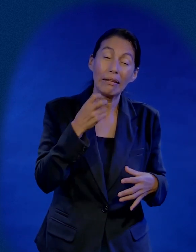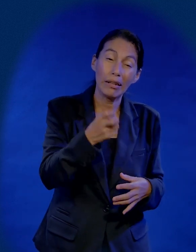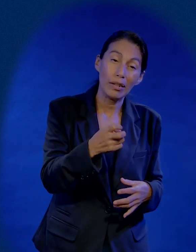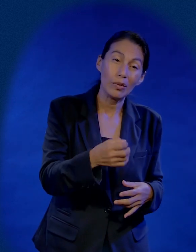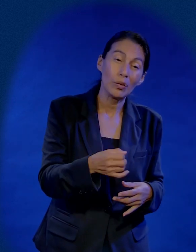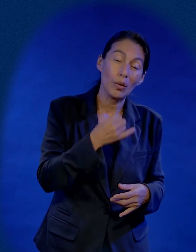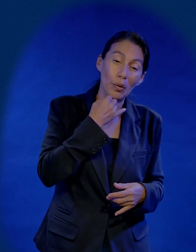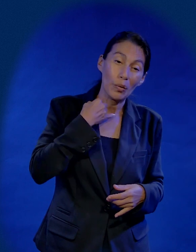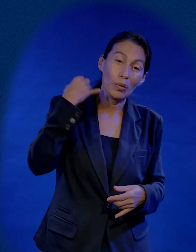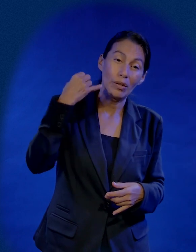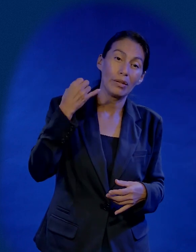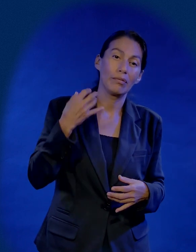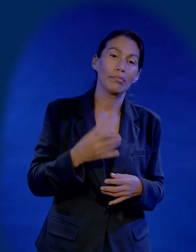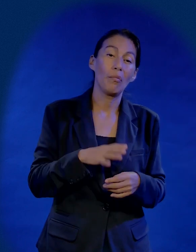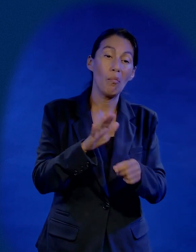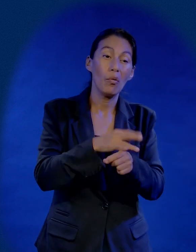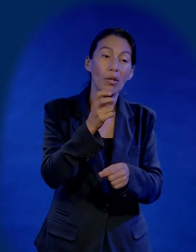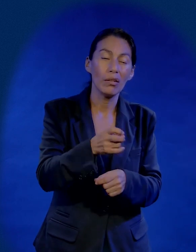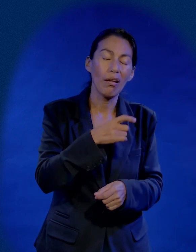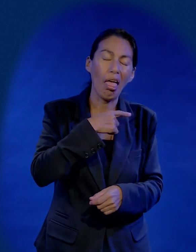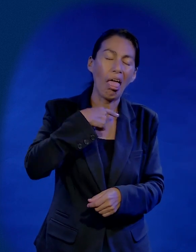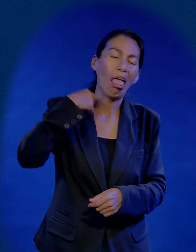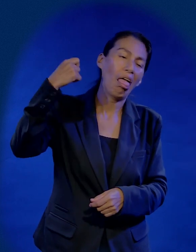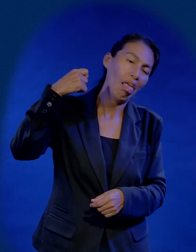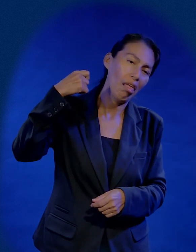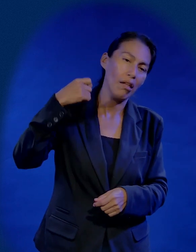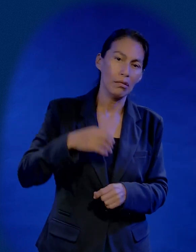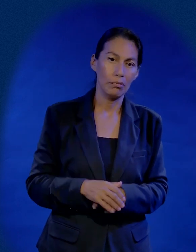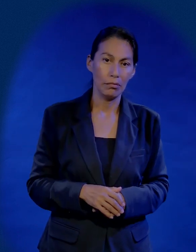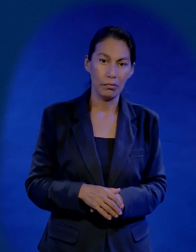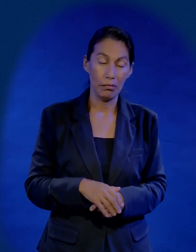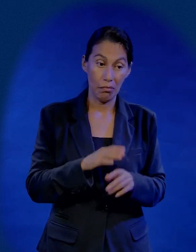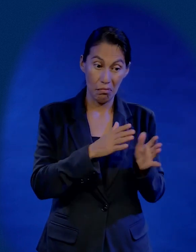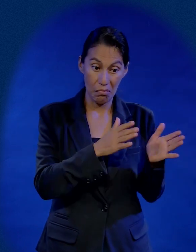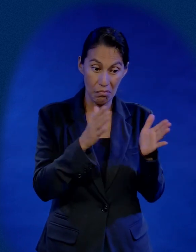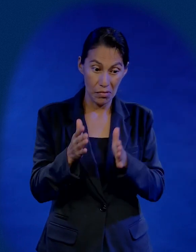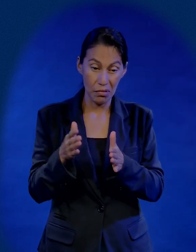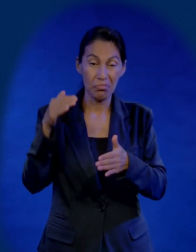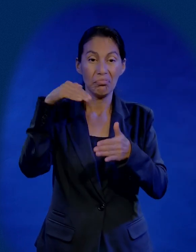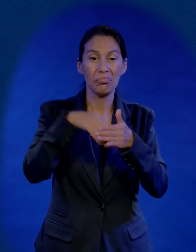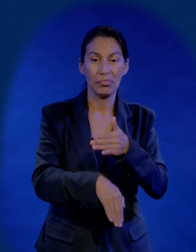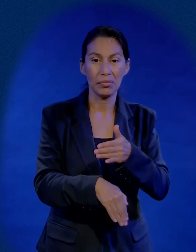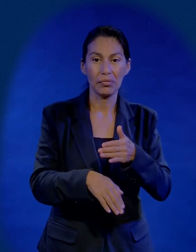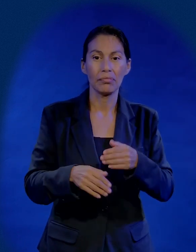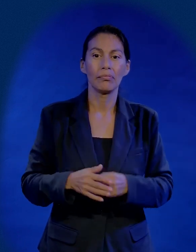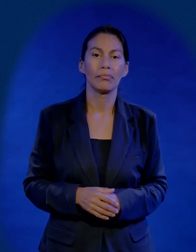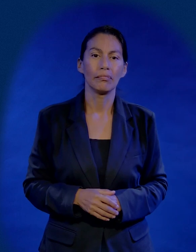eso exactamente le pasó a Judas por eso él se suicidó porque su plan fracasó